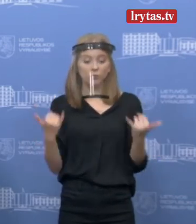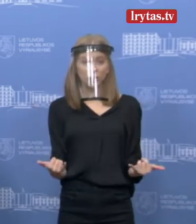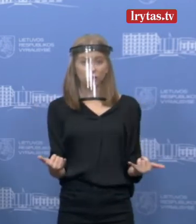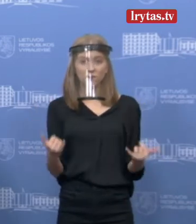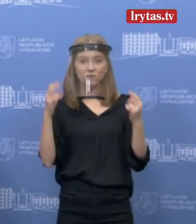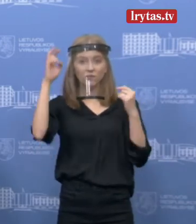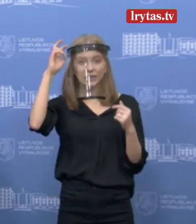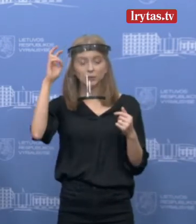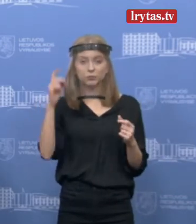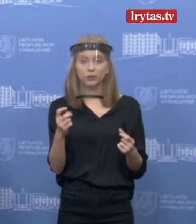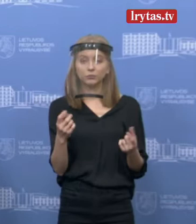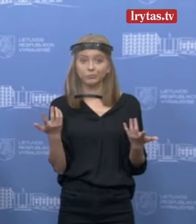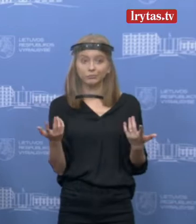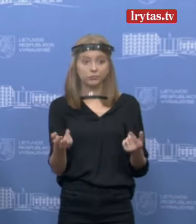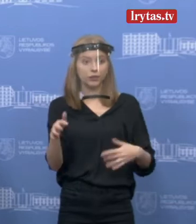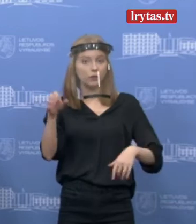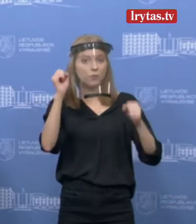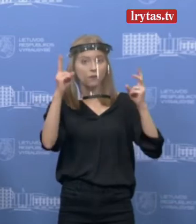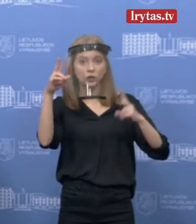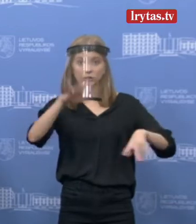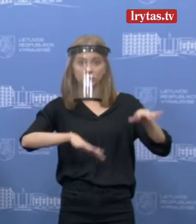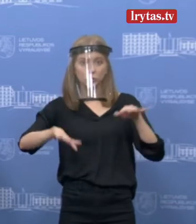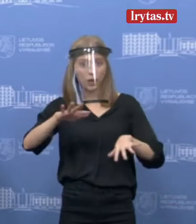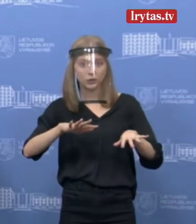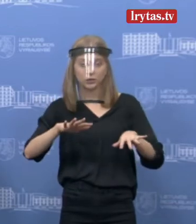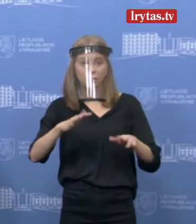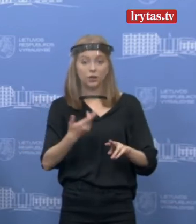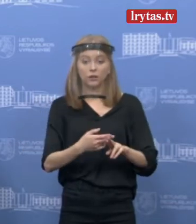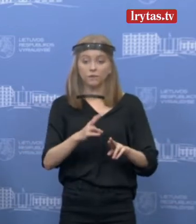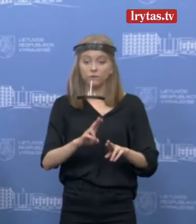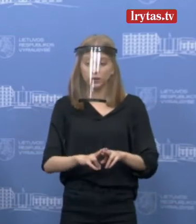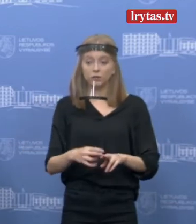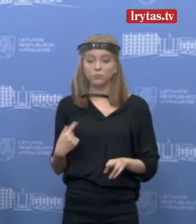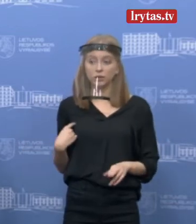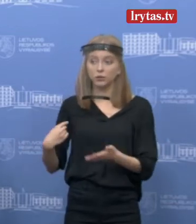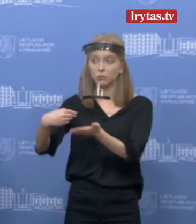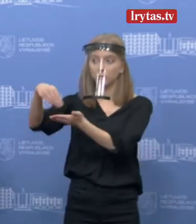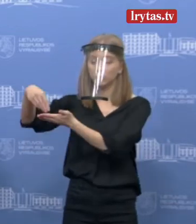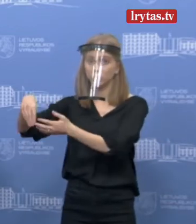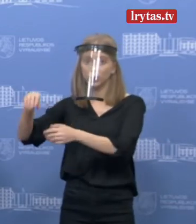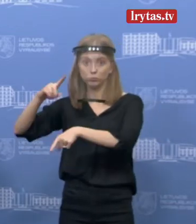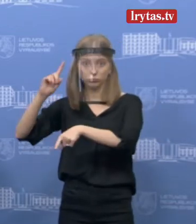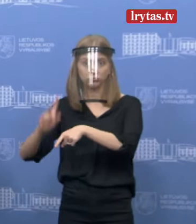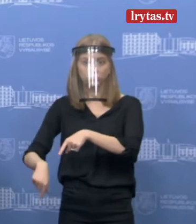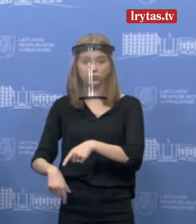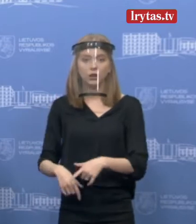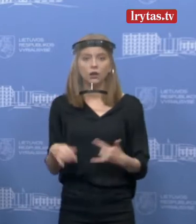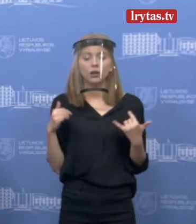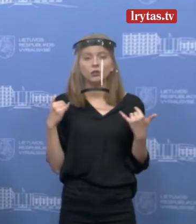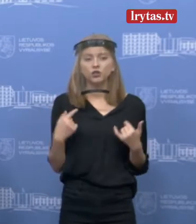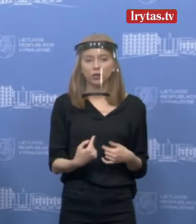ekstremalios padėties sąlygomis. Tai buvo tik pirmas etapas, tų etapų mes esame numatę daugiau, vėlgi